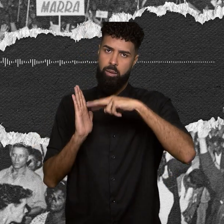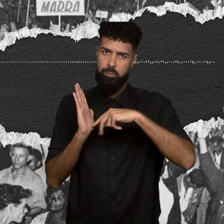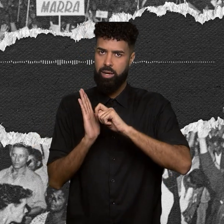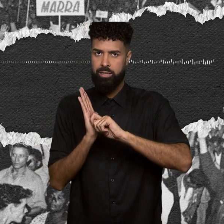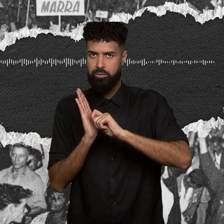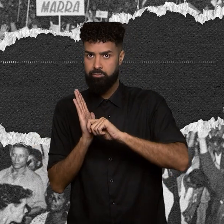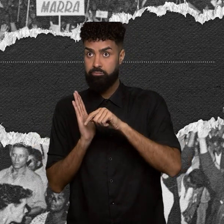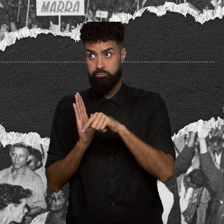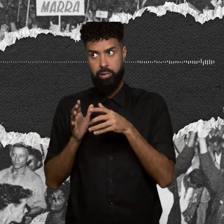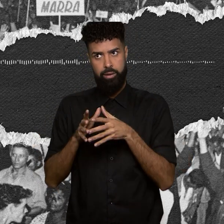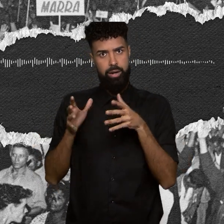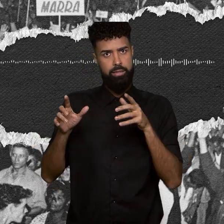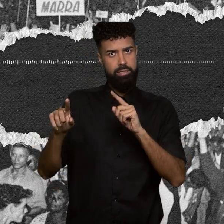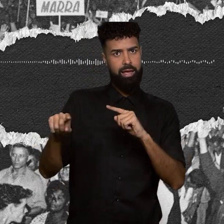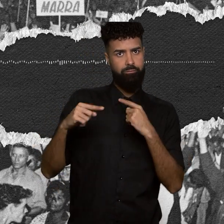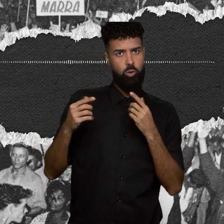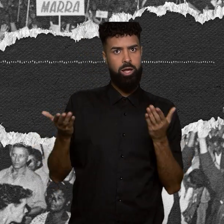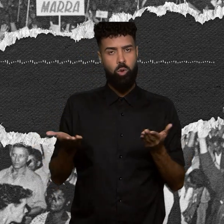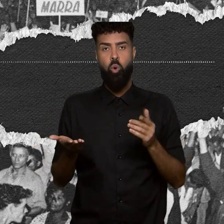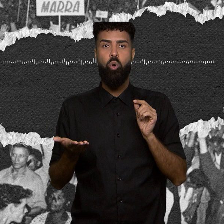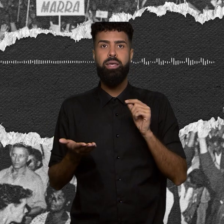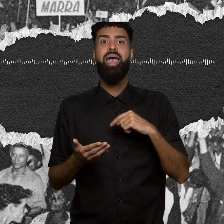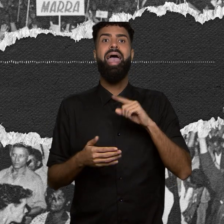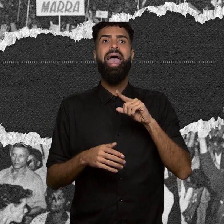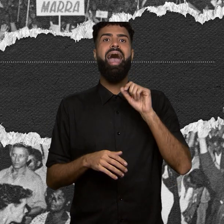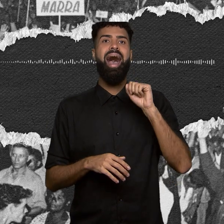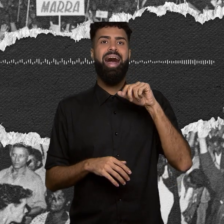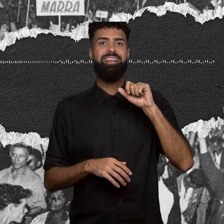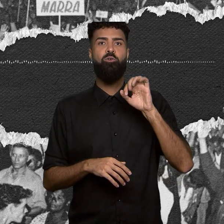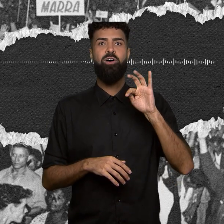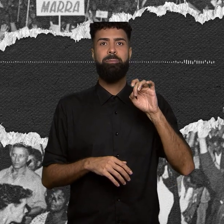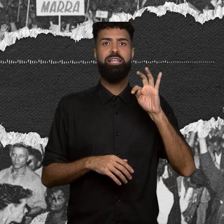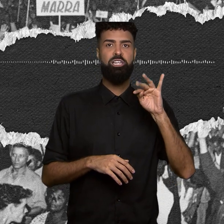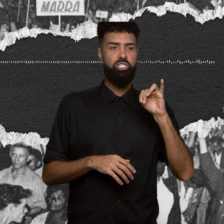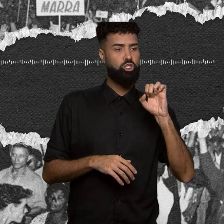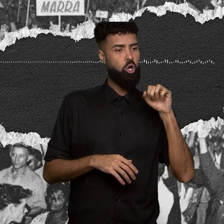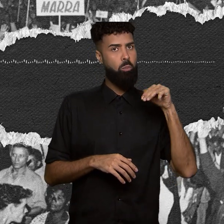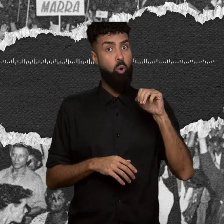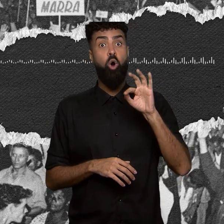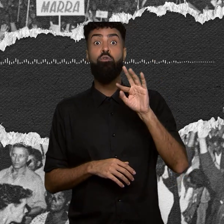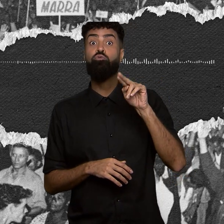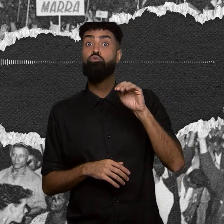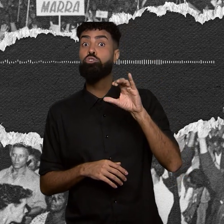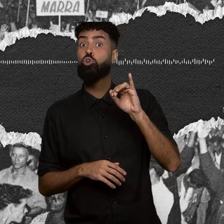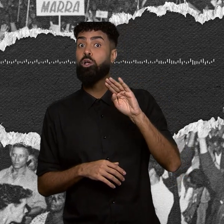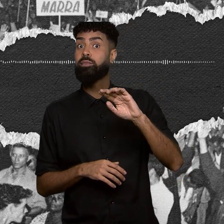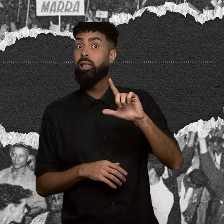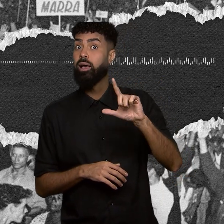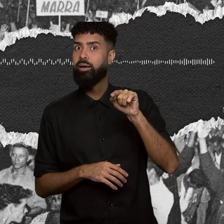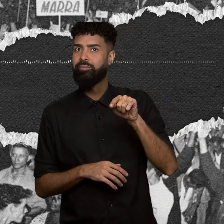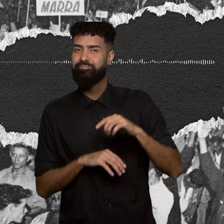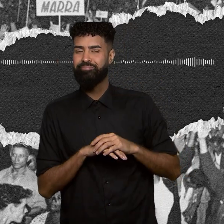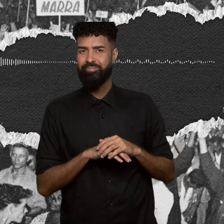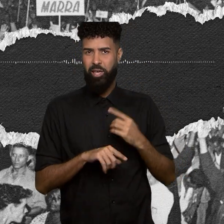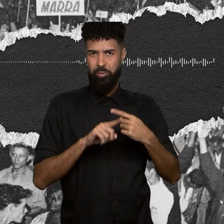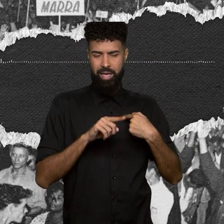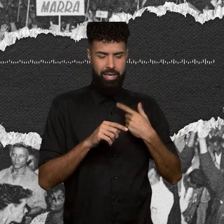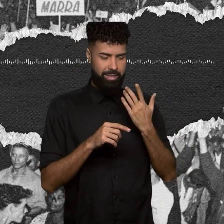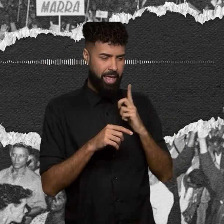grande desafio atual é o analfabetismo funcional. Existe um indicador baseado no domínio que as pessoas de 15 a 64